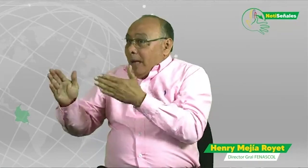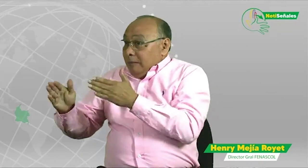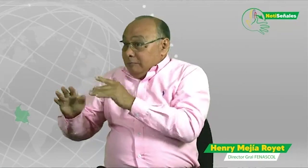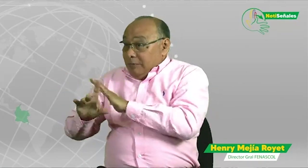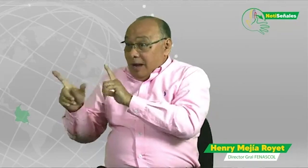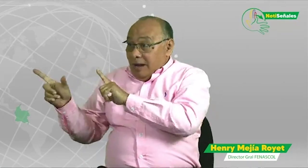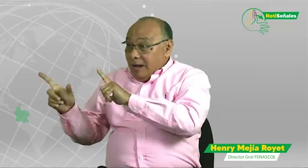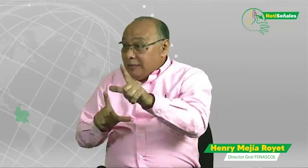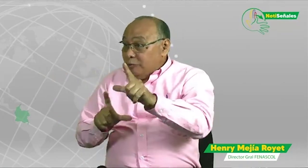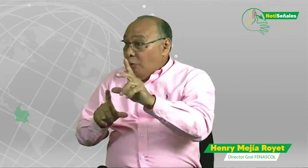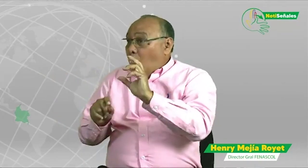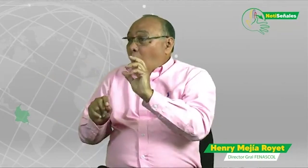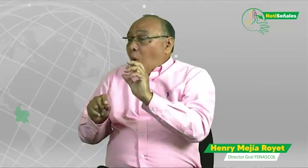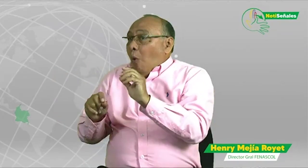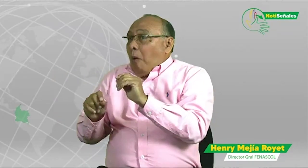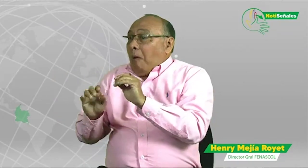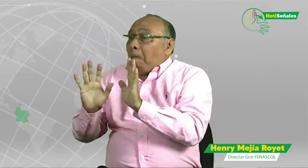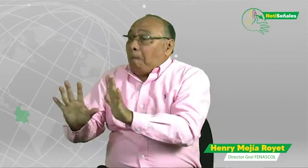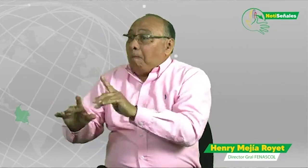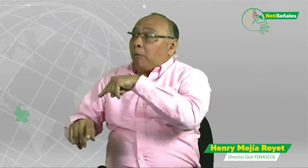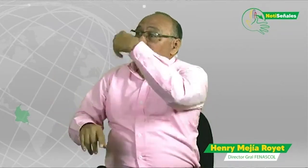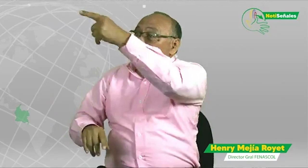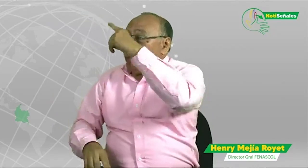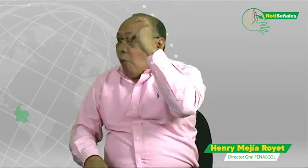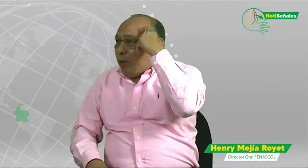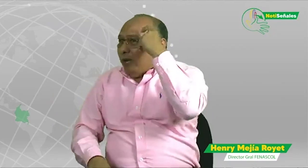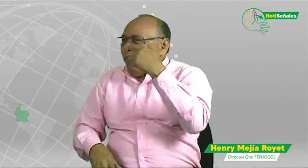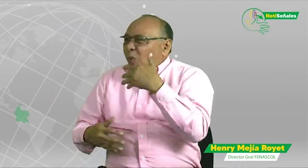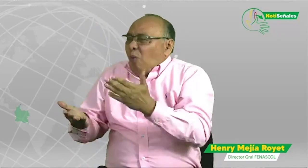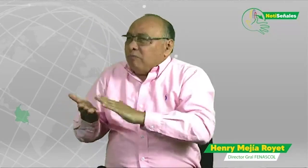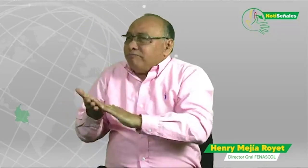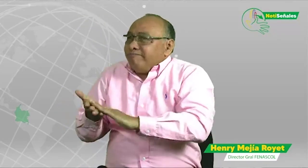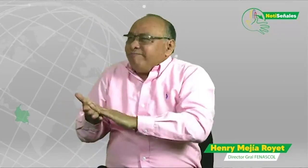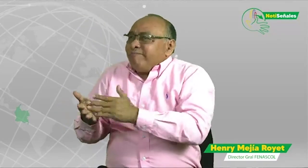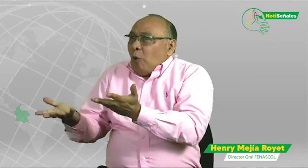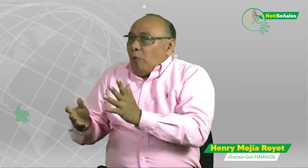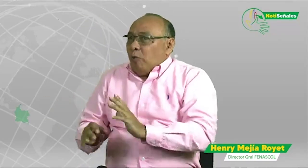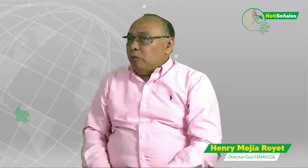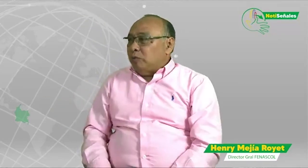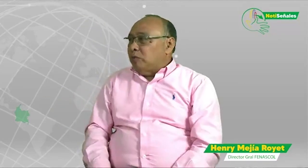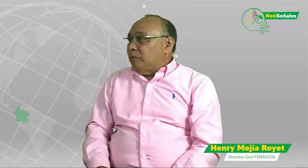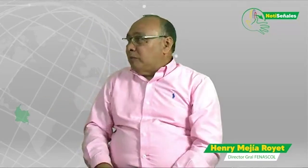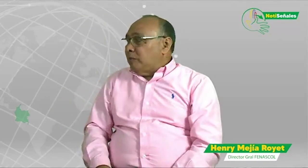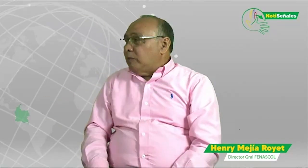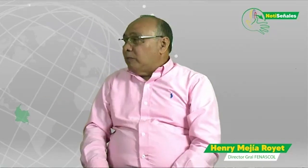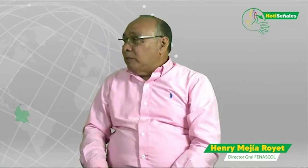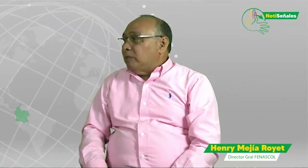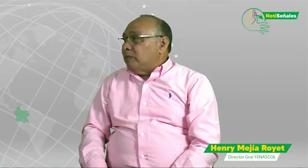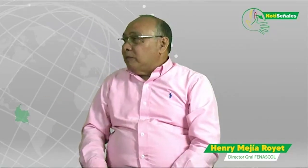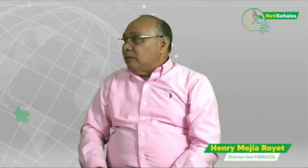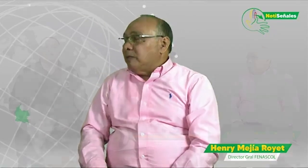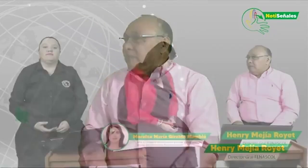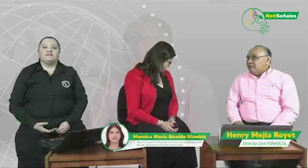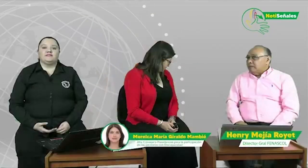cambio de gobierno, el plan ya está listo, quedará en manos del próximo gobierno, ¿qué pasará con ello?